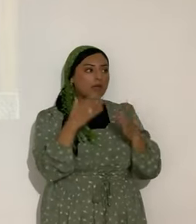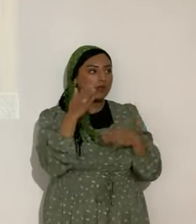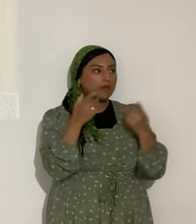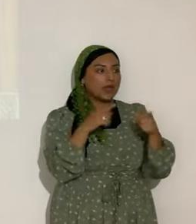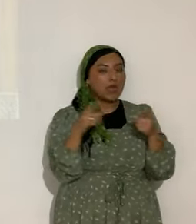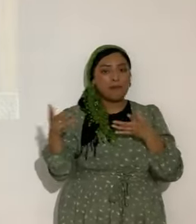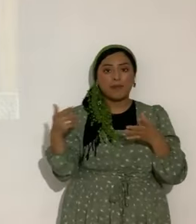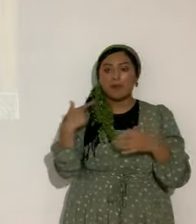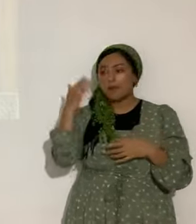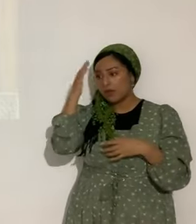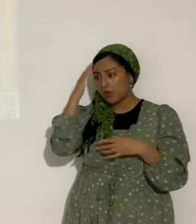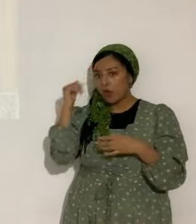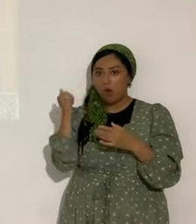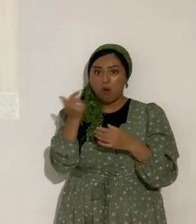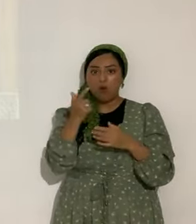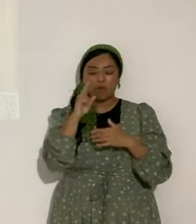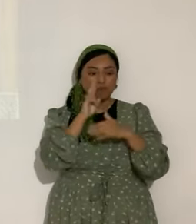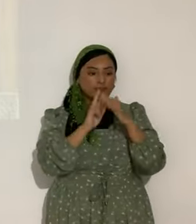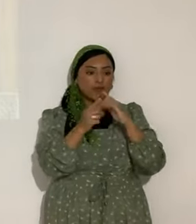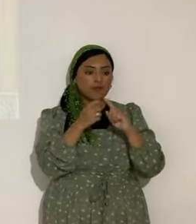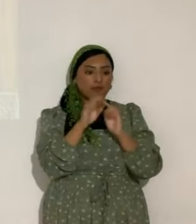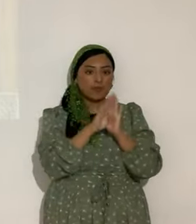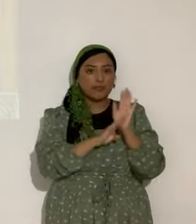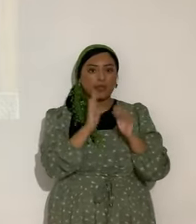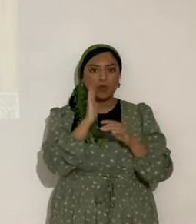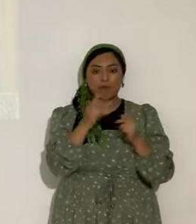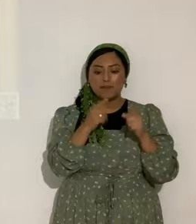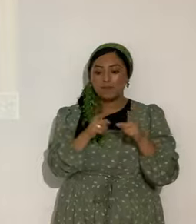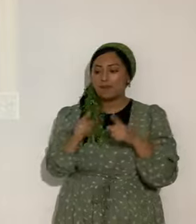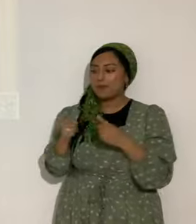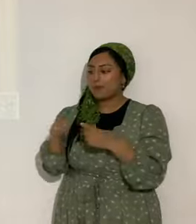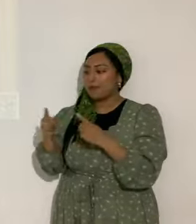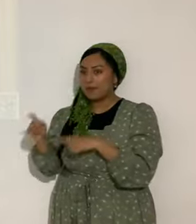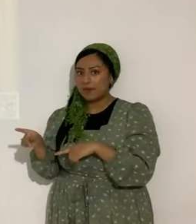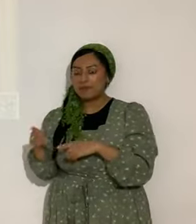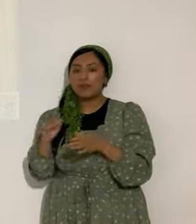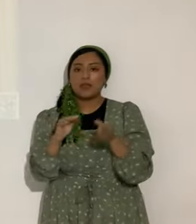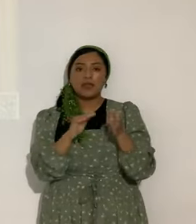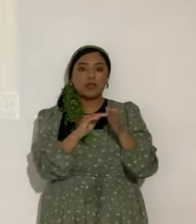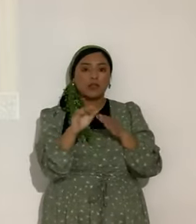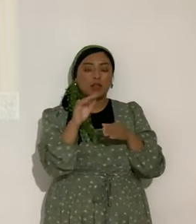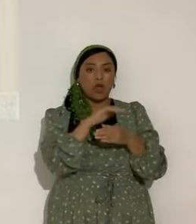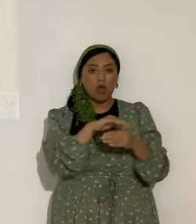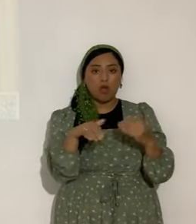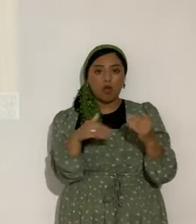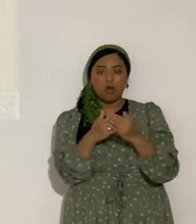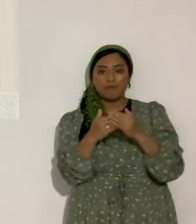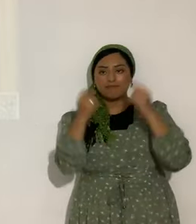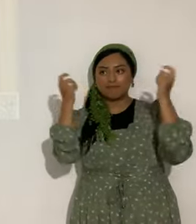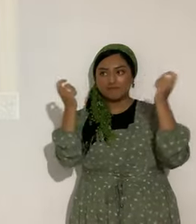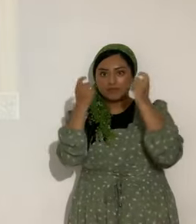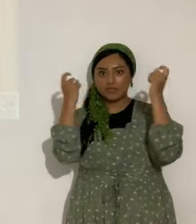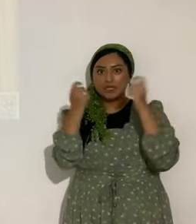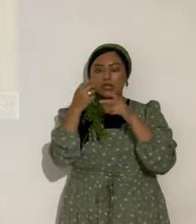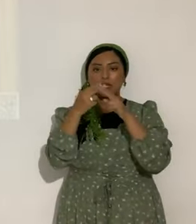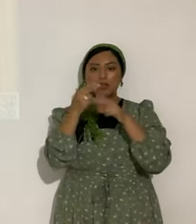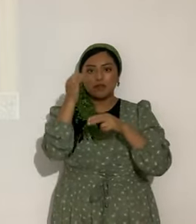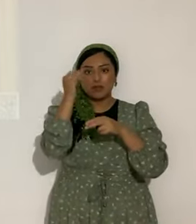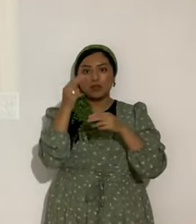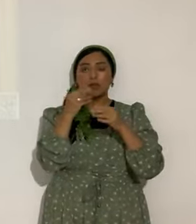Sabemos que todas las profecías de la Biblia se van a cumplir. Permítame que todos exaltemos el nombre de Yahweh, le demos gloria,